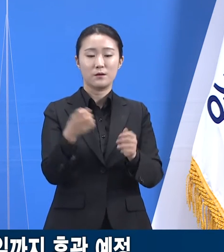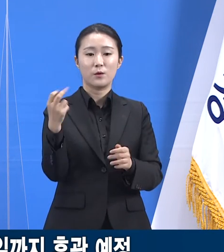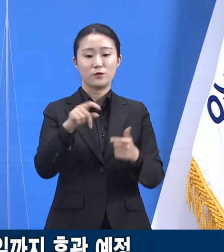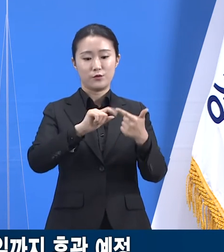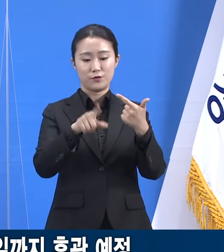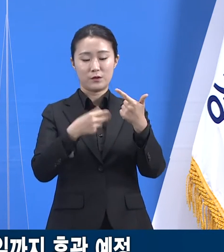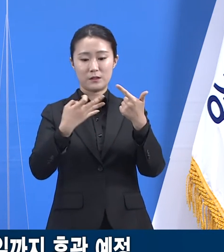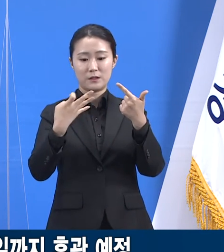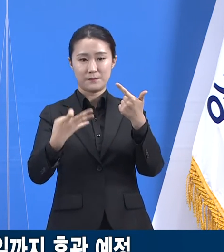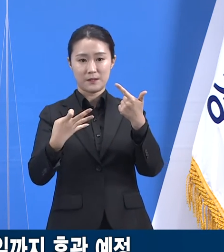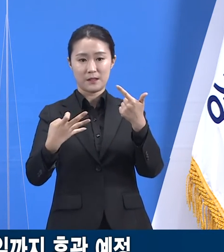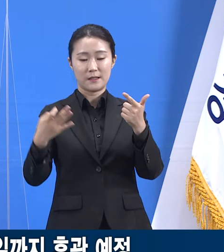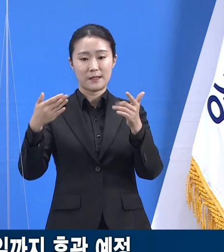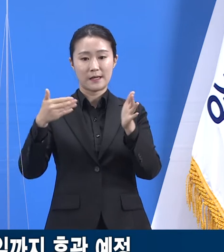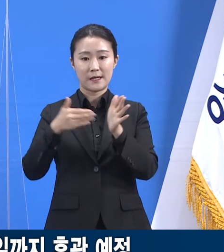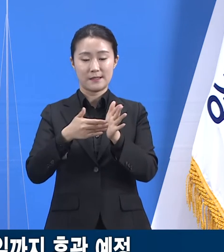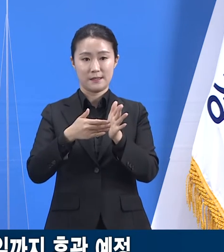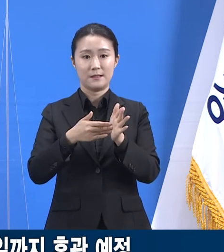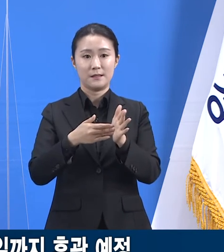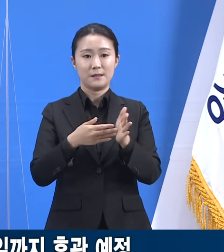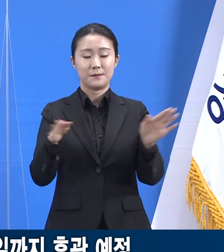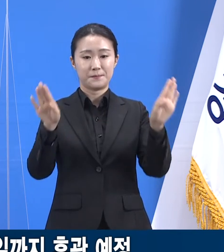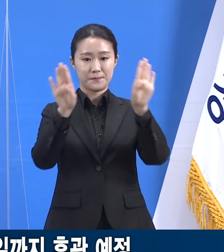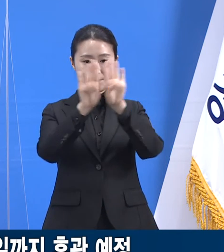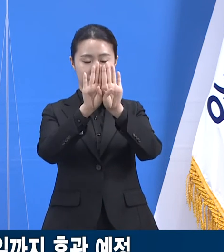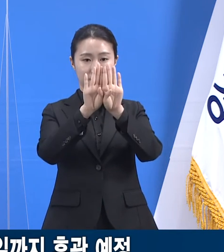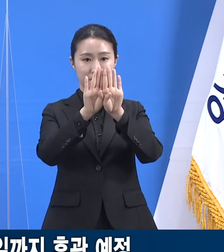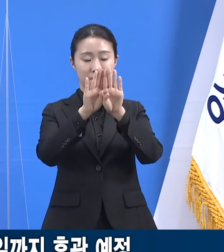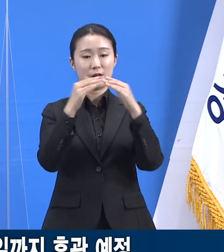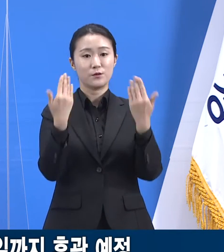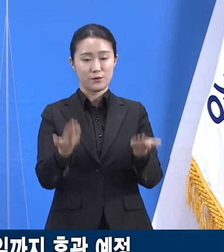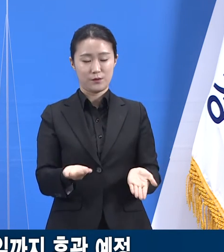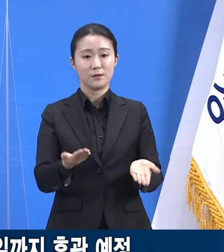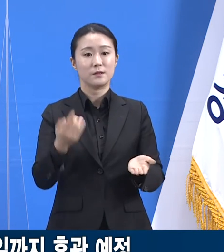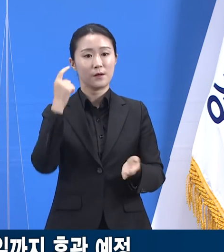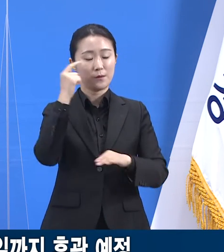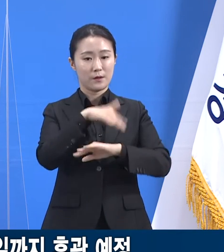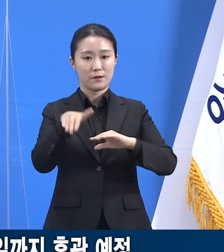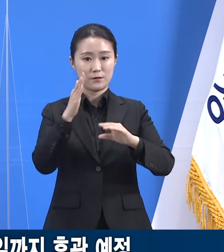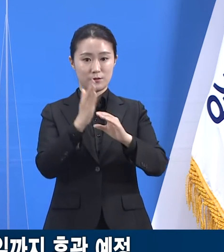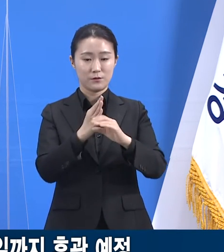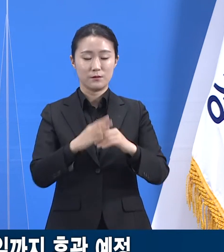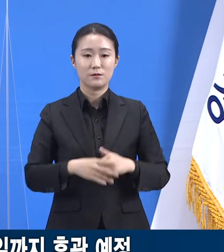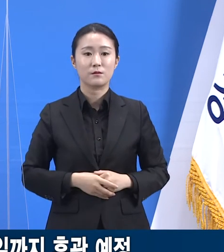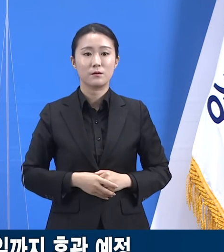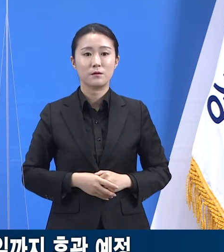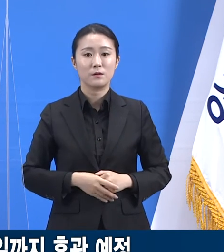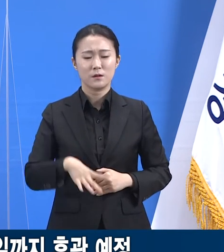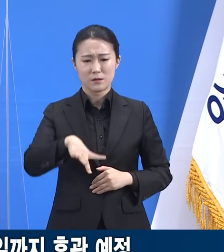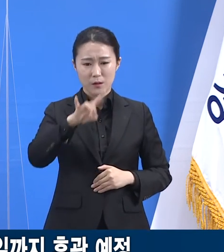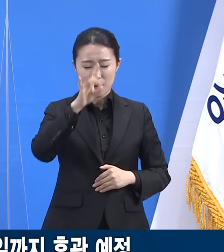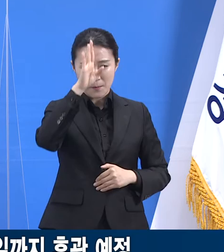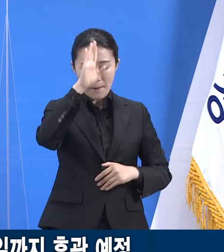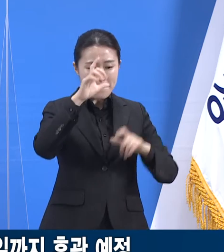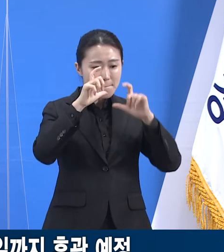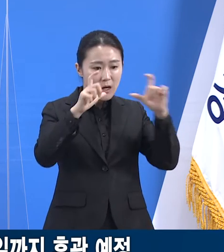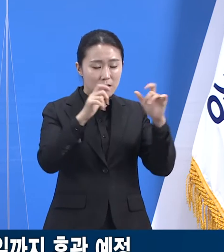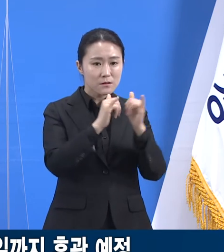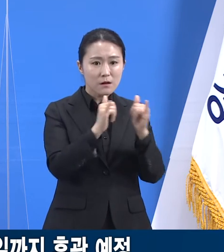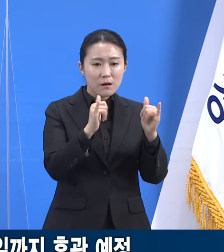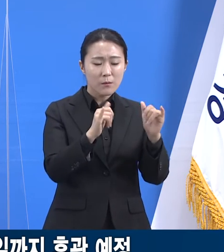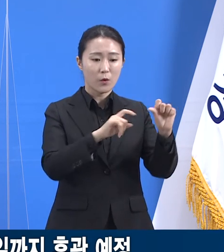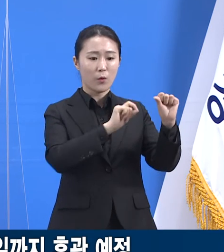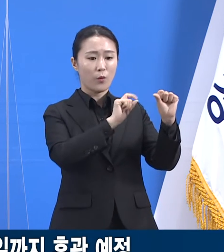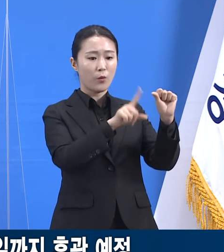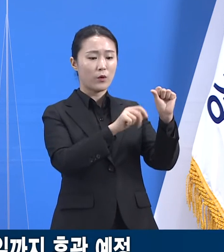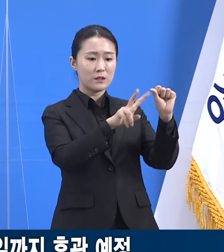지표 환자 3명 중 2명은 기초역학조사 시 이미 수일 전부터 증상이 있었습니다. 한 명은 5월 22일부터